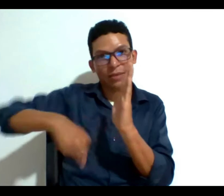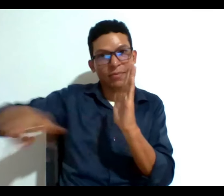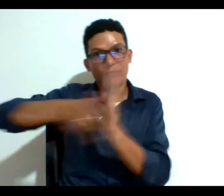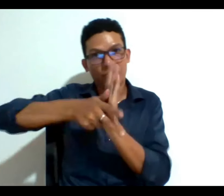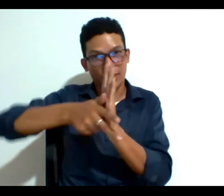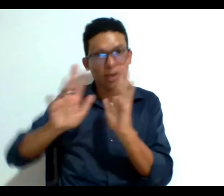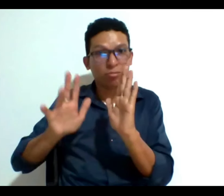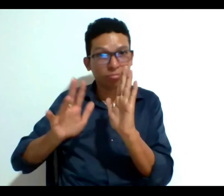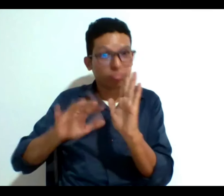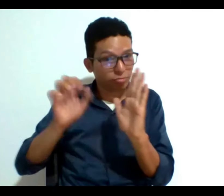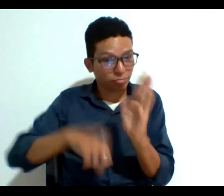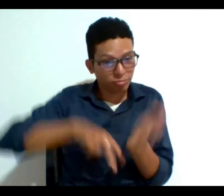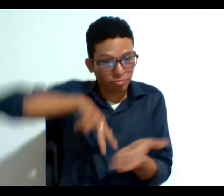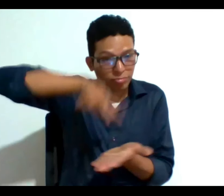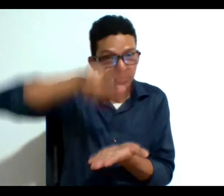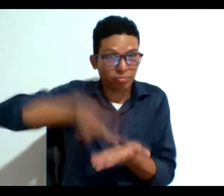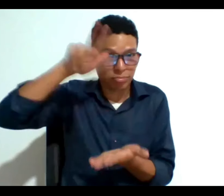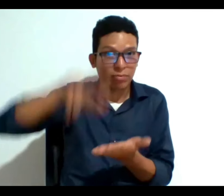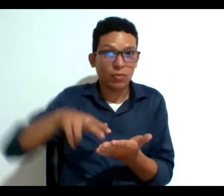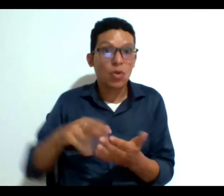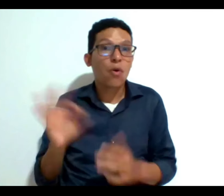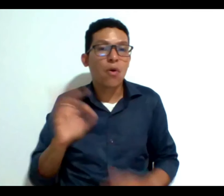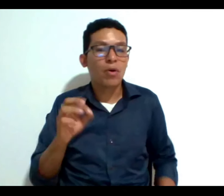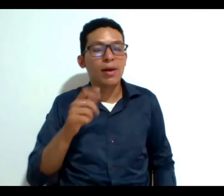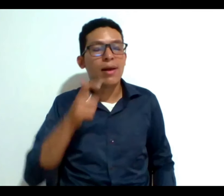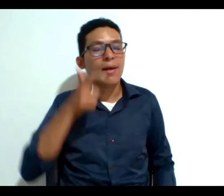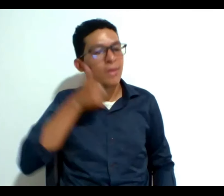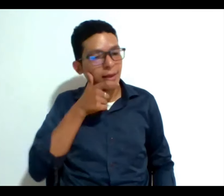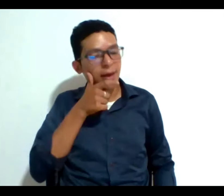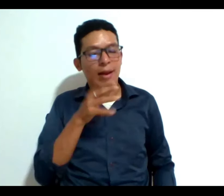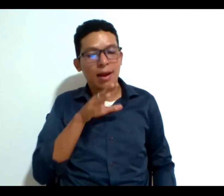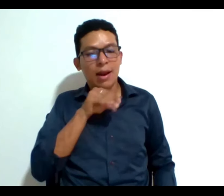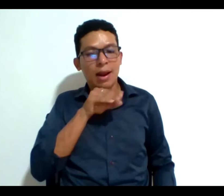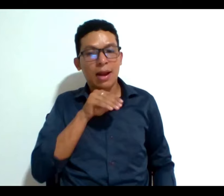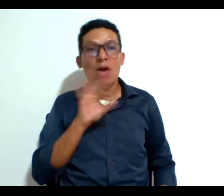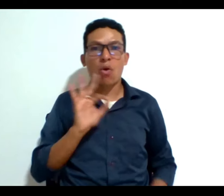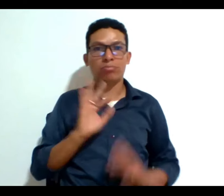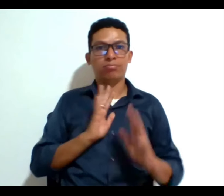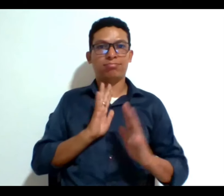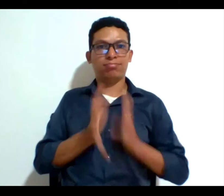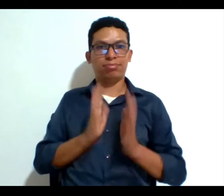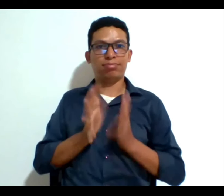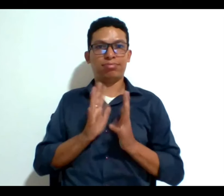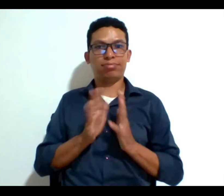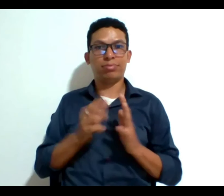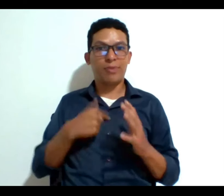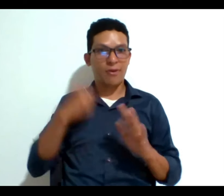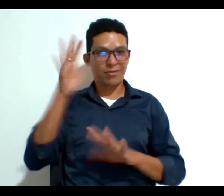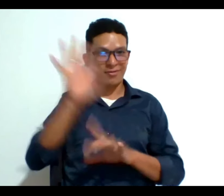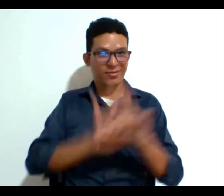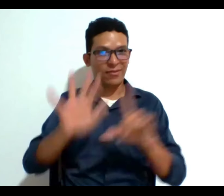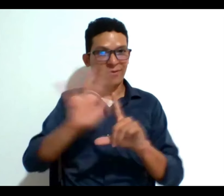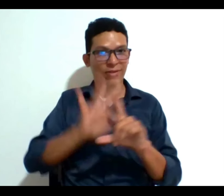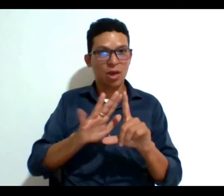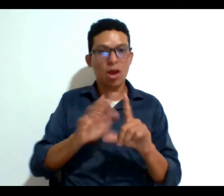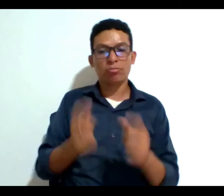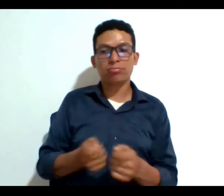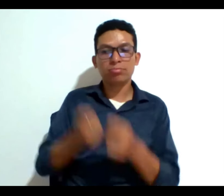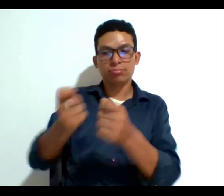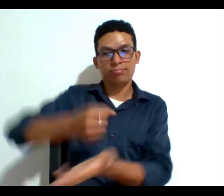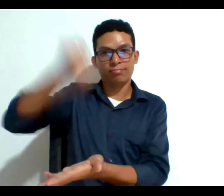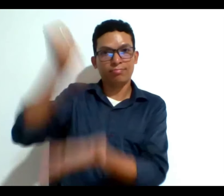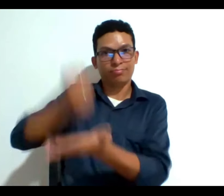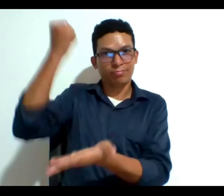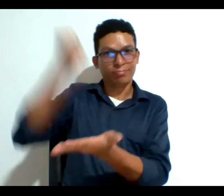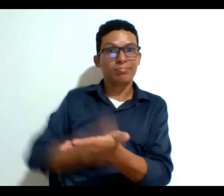firmar un documento grabar un audio o un video y luego irlo a formalizar a una notaría o también puedo